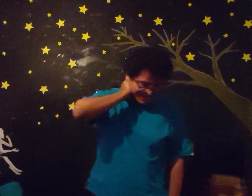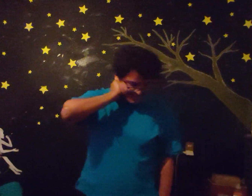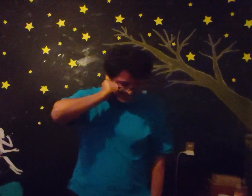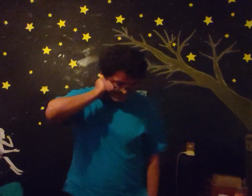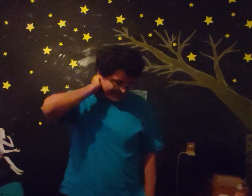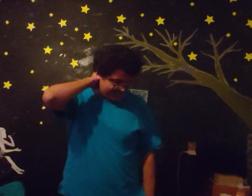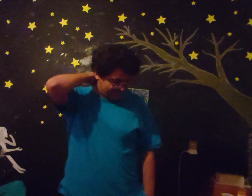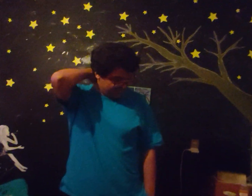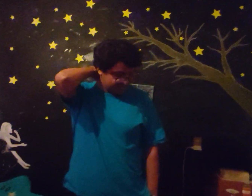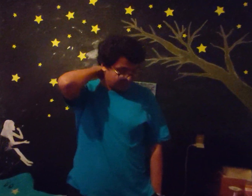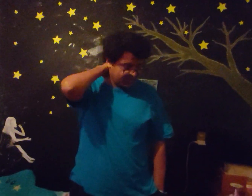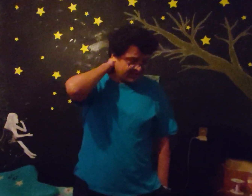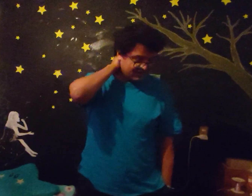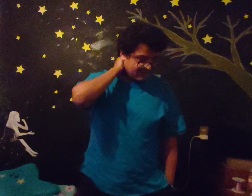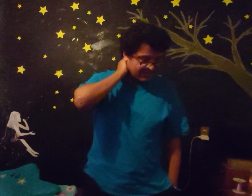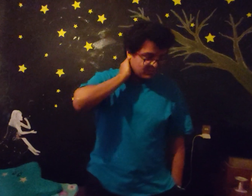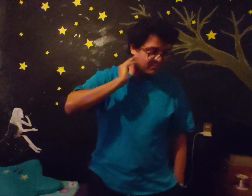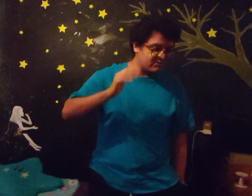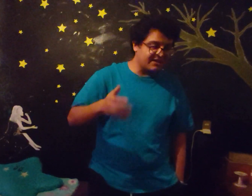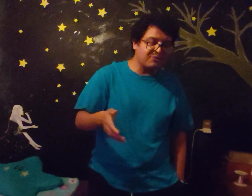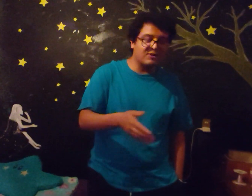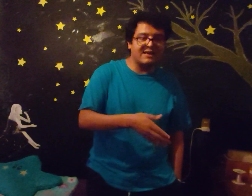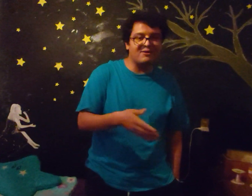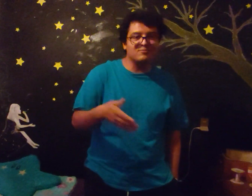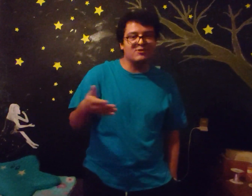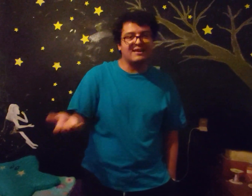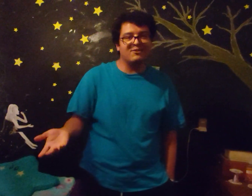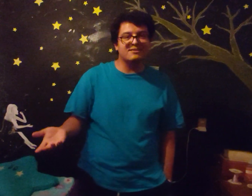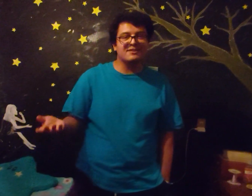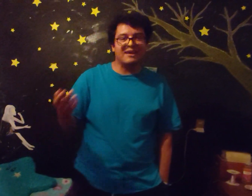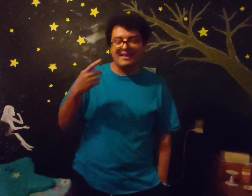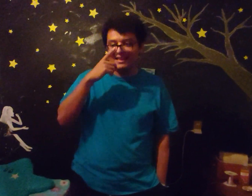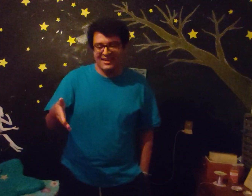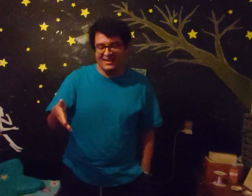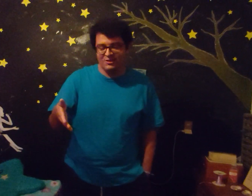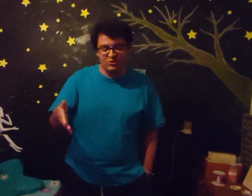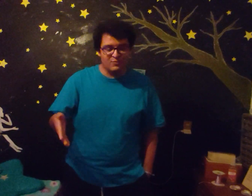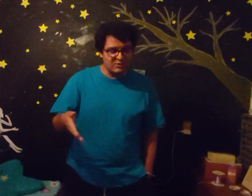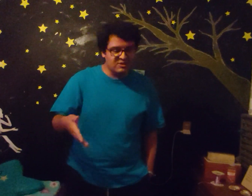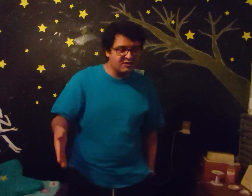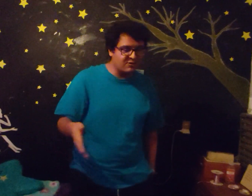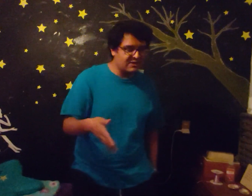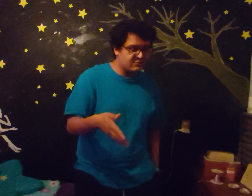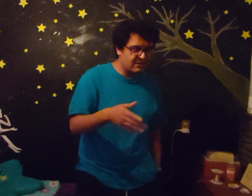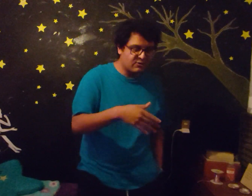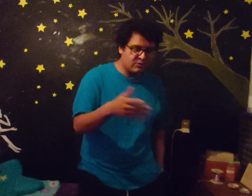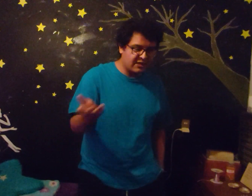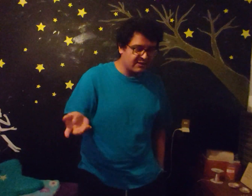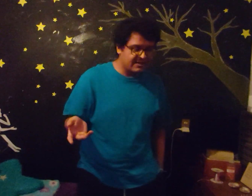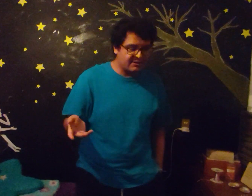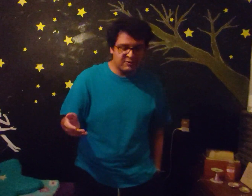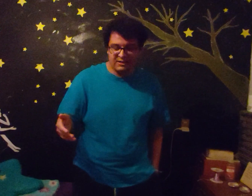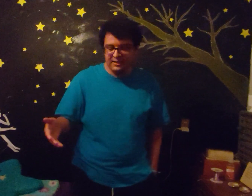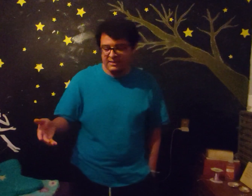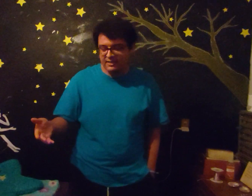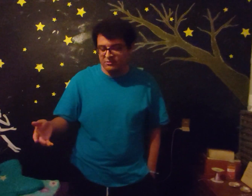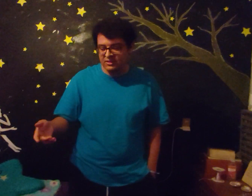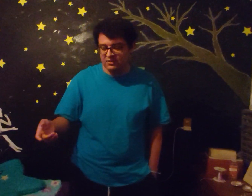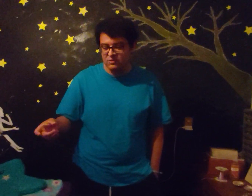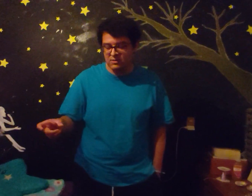en ti Pues porque tuvimos que recortar los moderadores del canal YouTube nos dijo, y esto ya lo he contado en directo Que teníamos que reducir